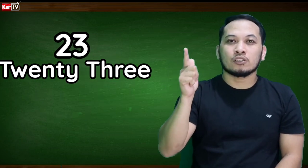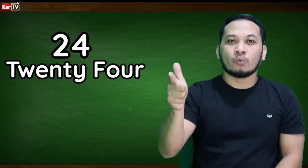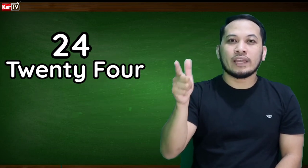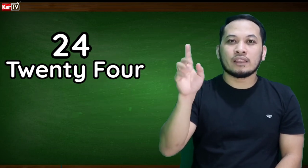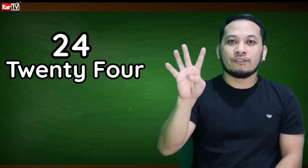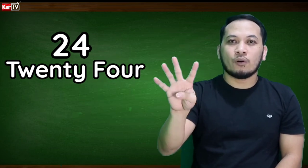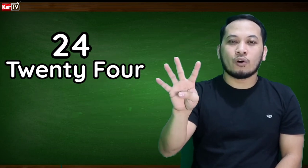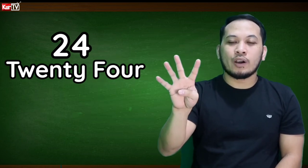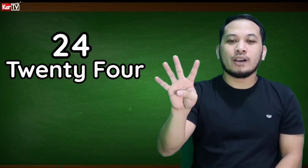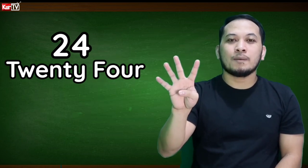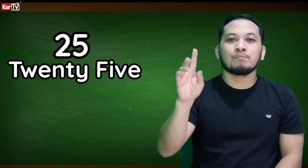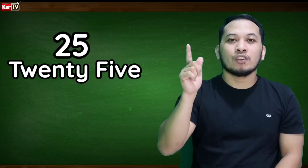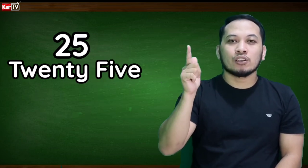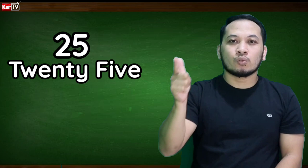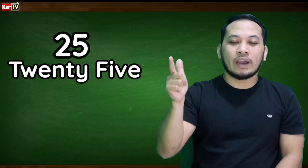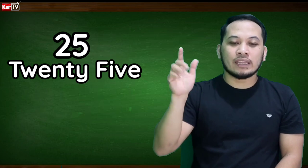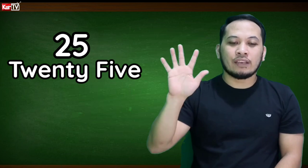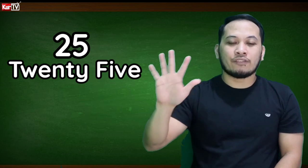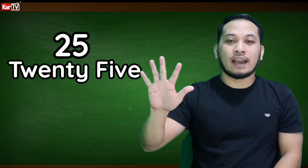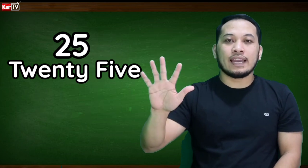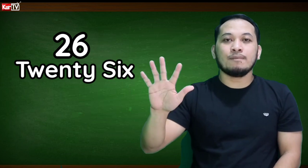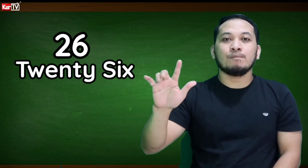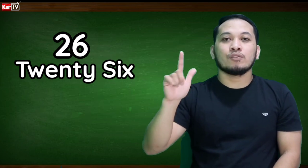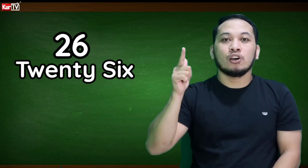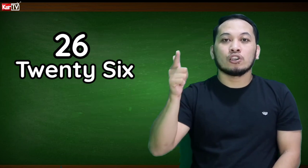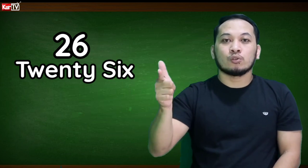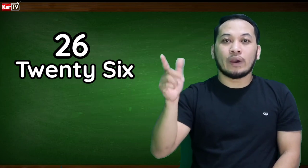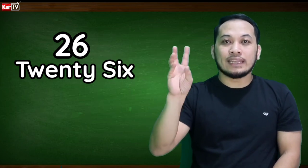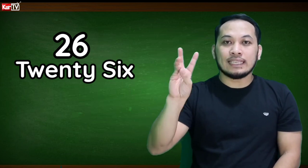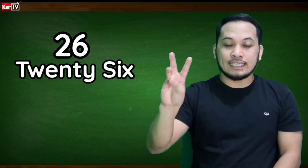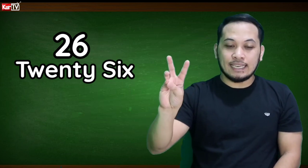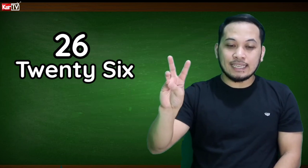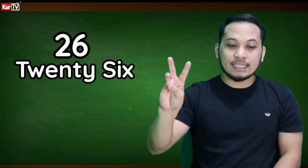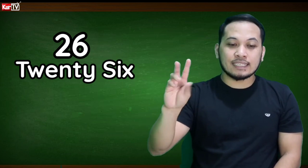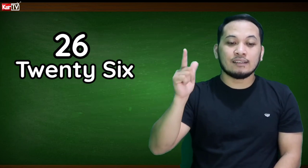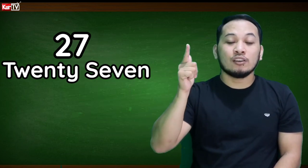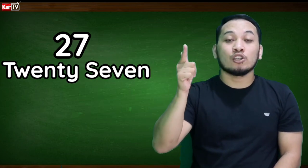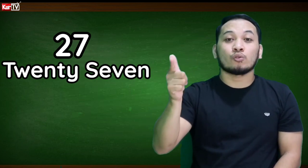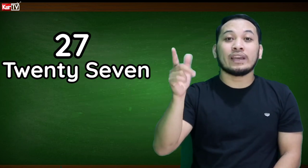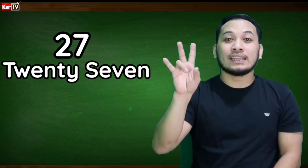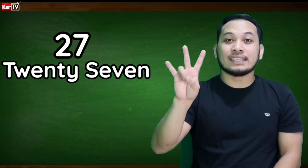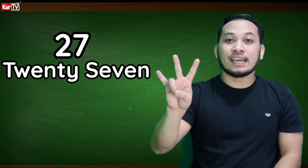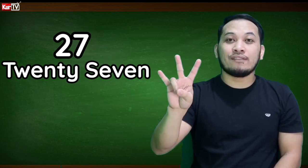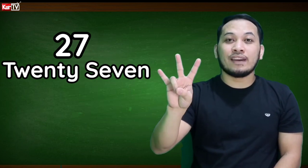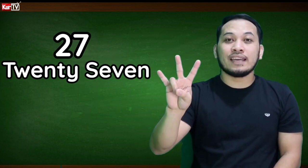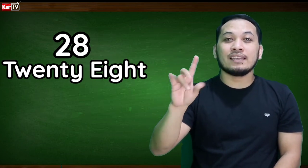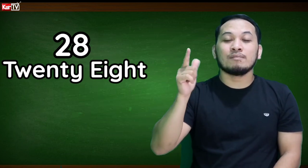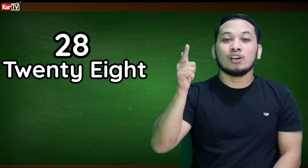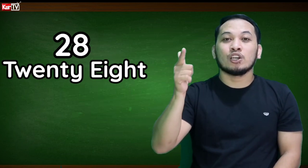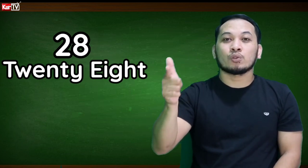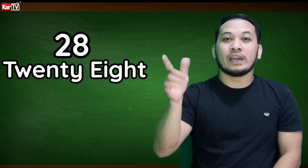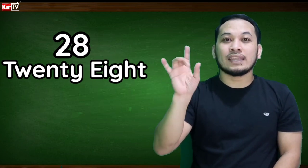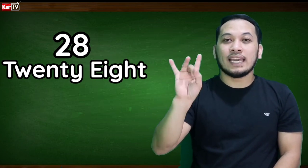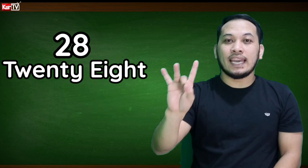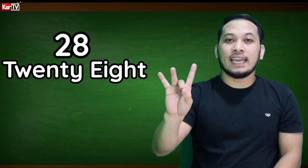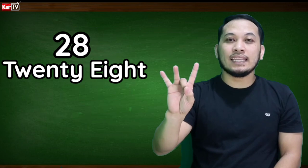24, 25, 26, 27, 28,